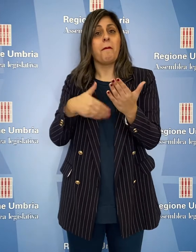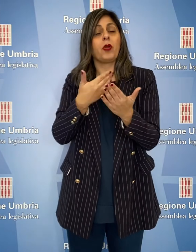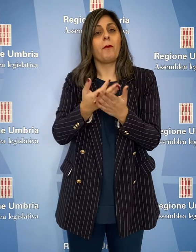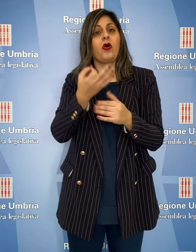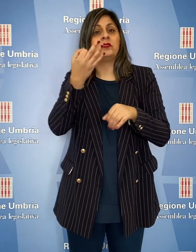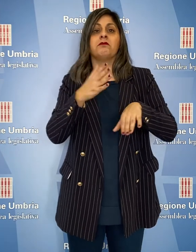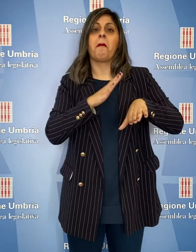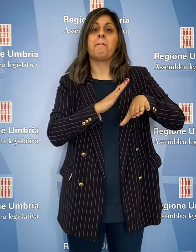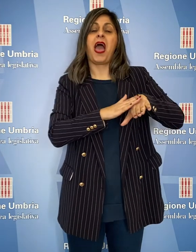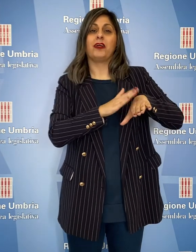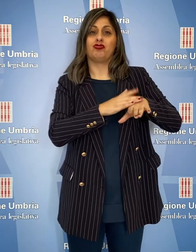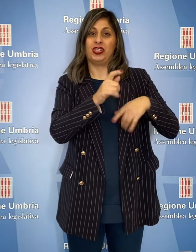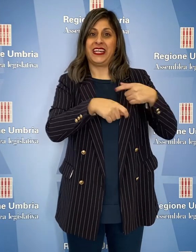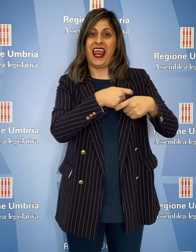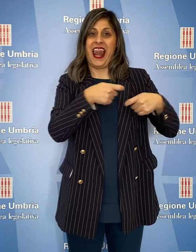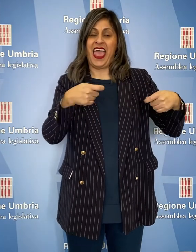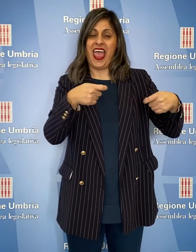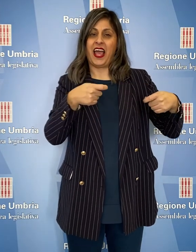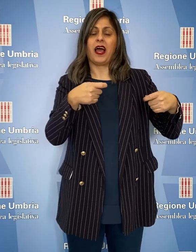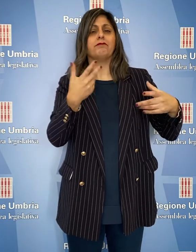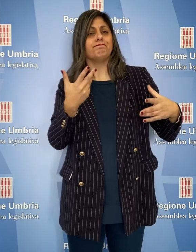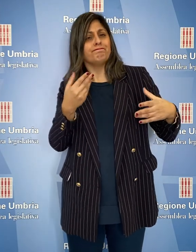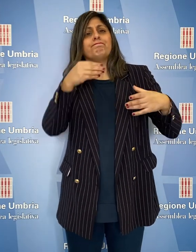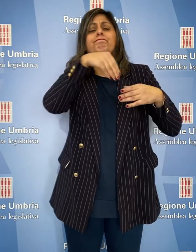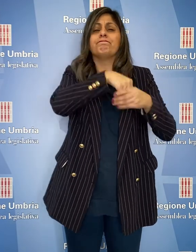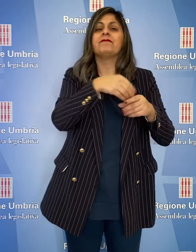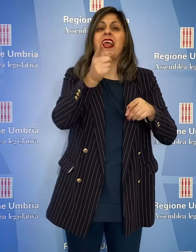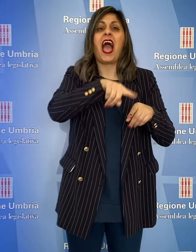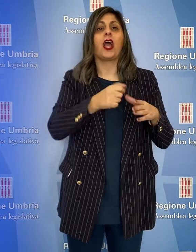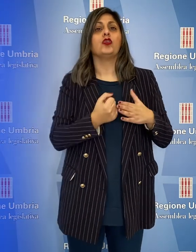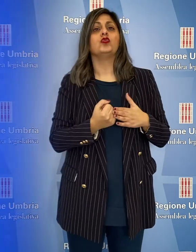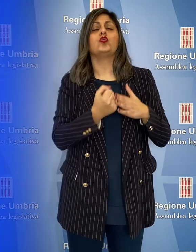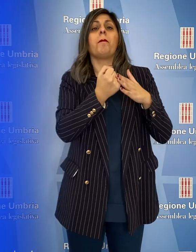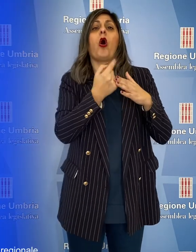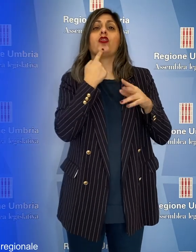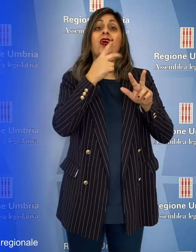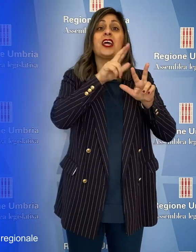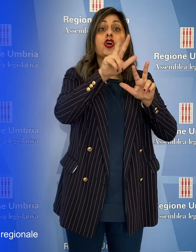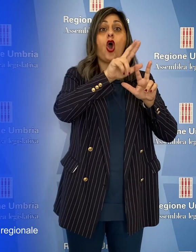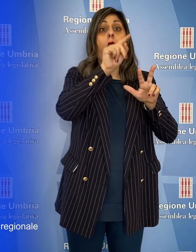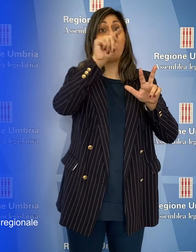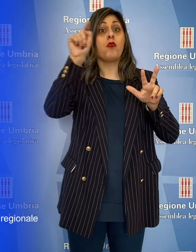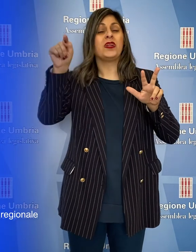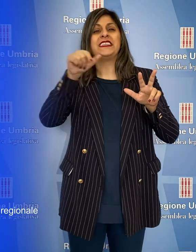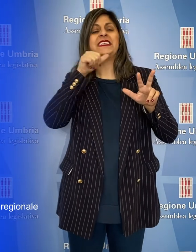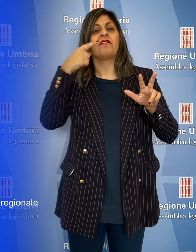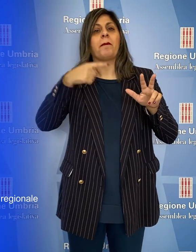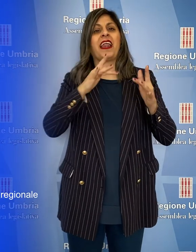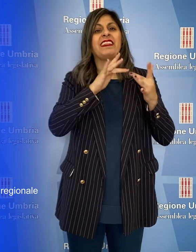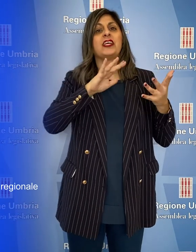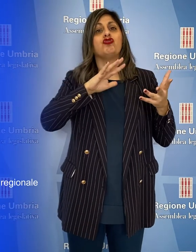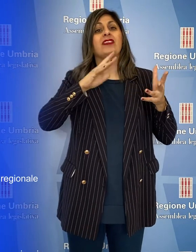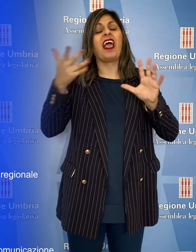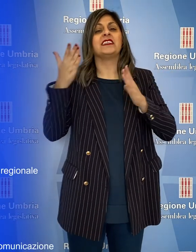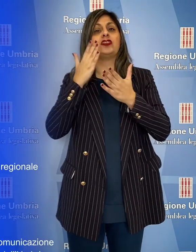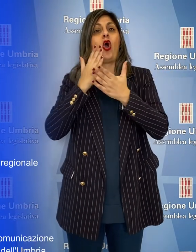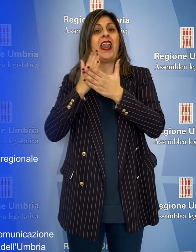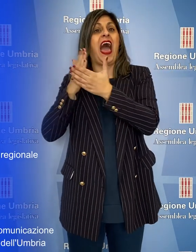Infine, su proposta di Valerio Mancini, Lega, è stato inserito un supporto ai comuni per la